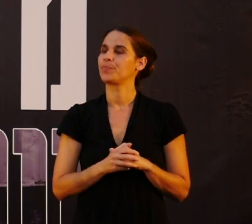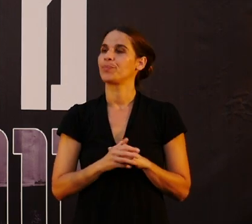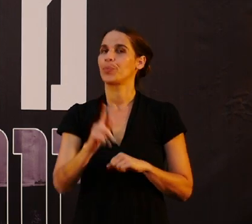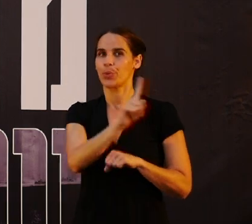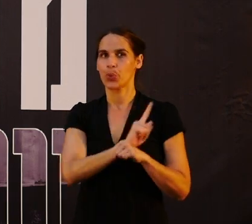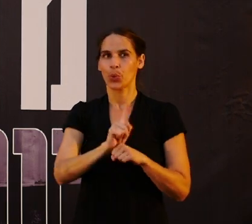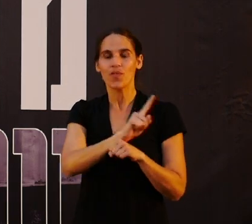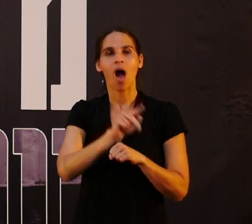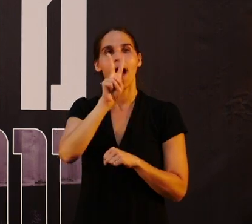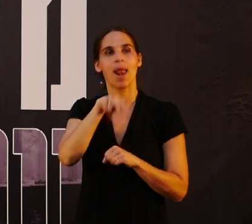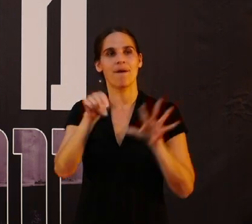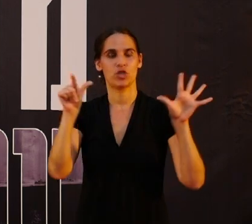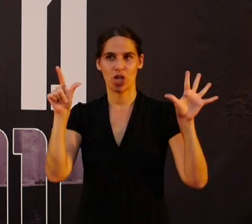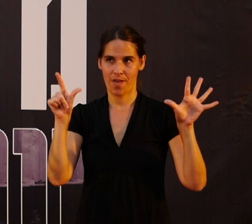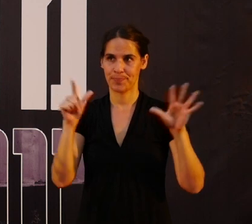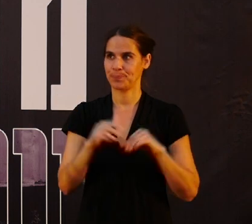תקופה 2007.